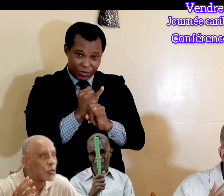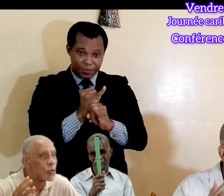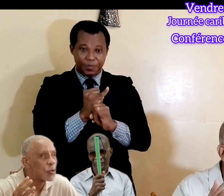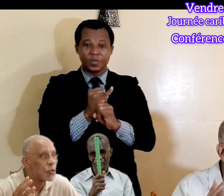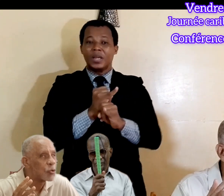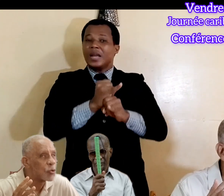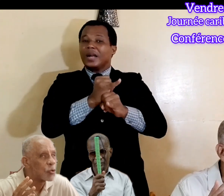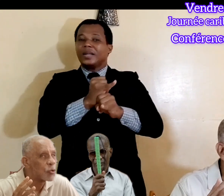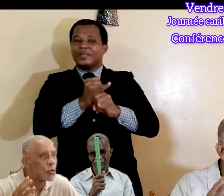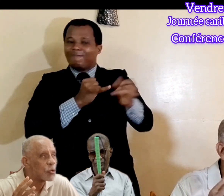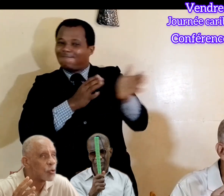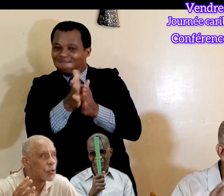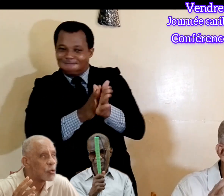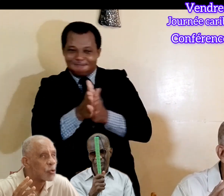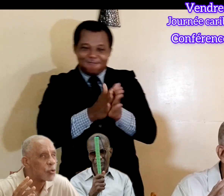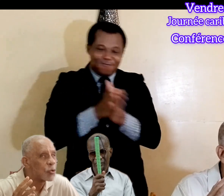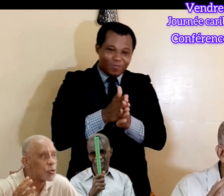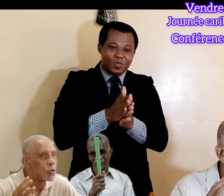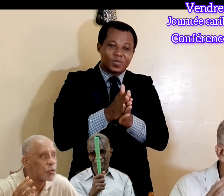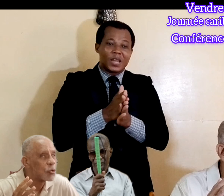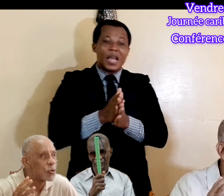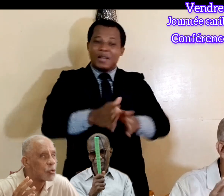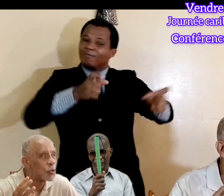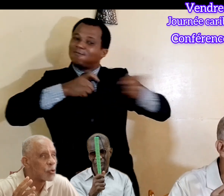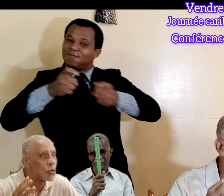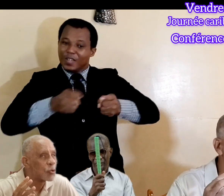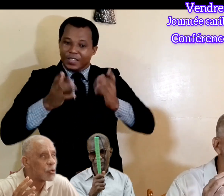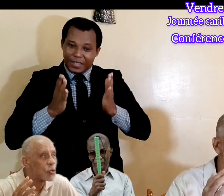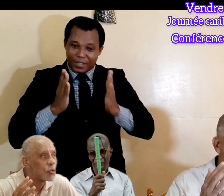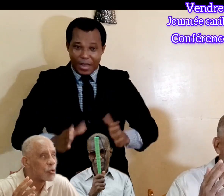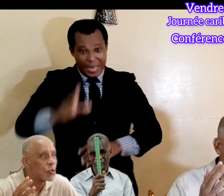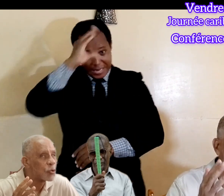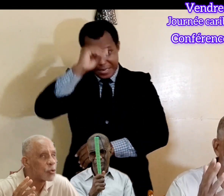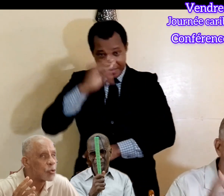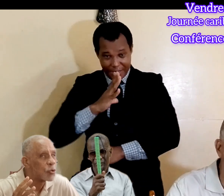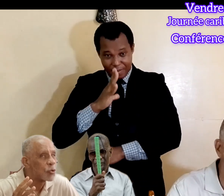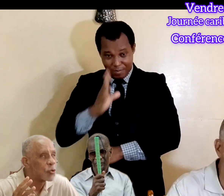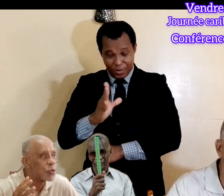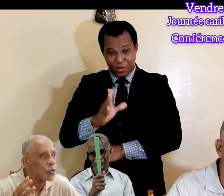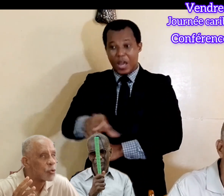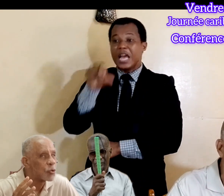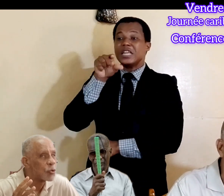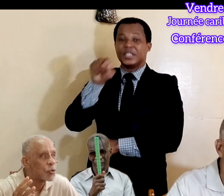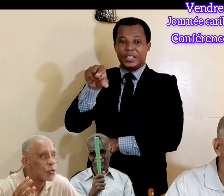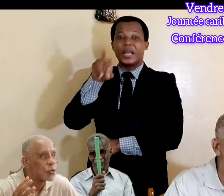dynamique et directeur exécutifé, c'est le choc envers le gré.